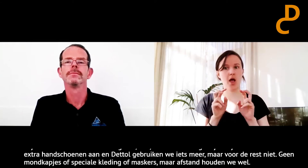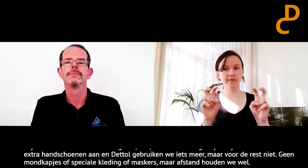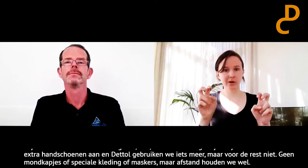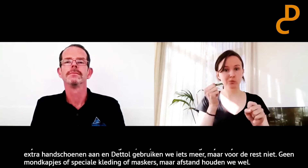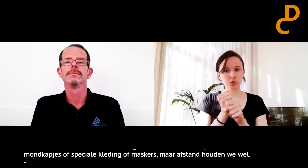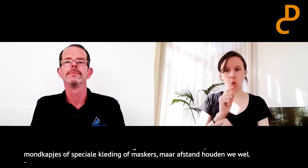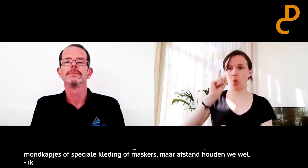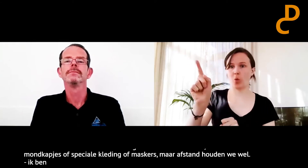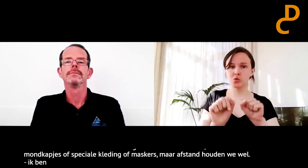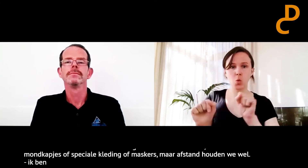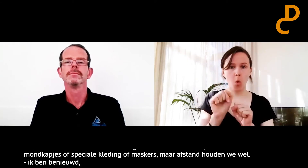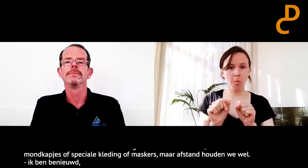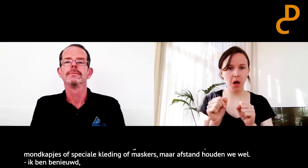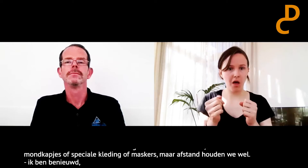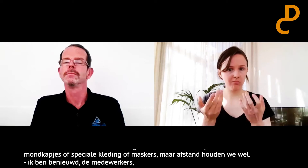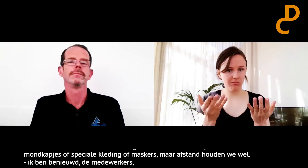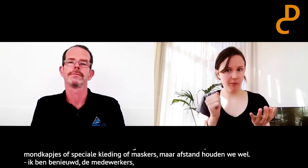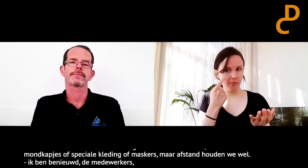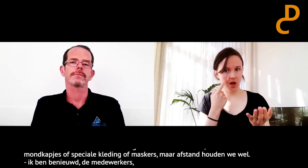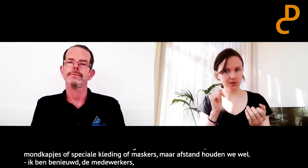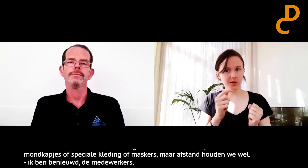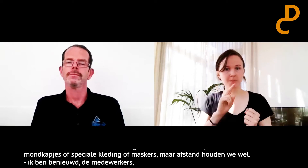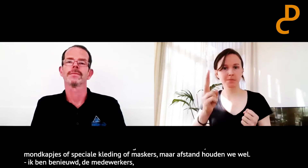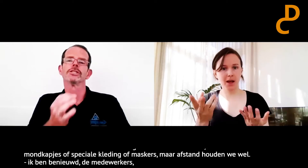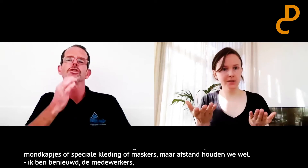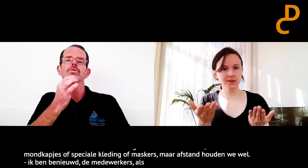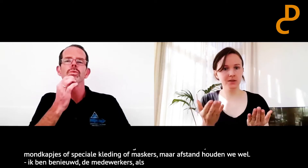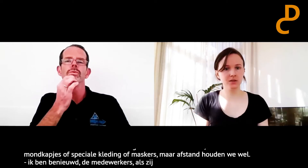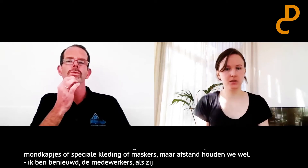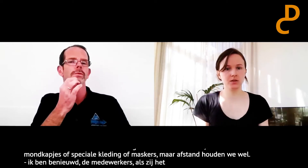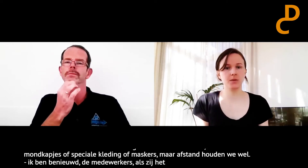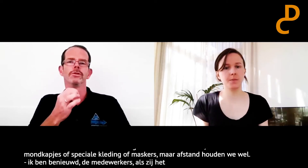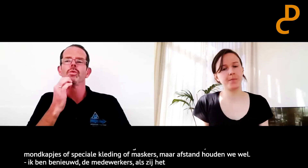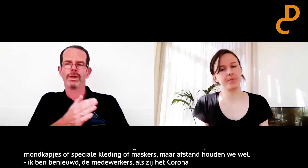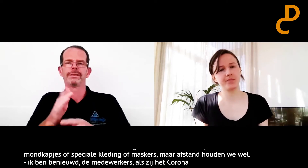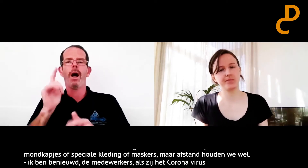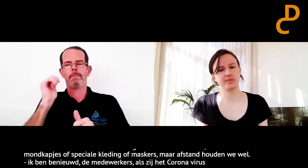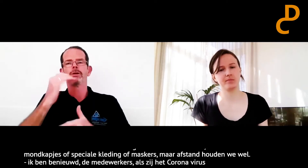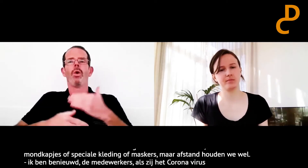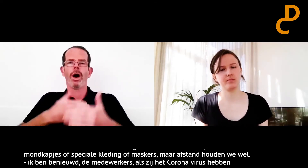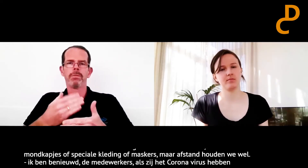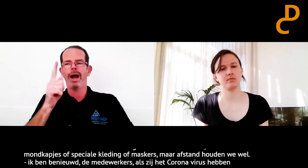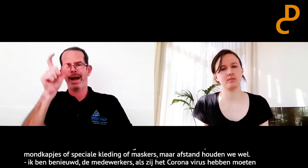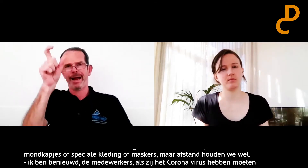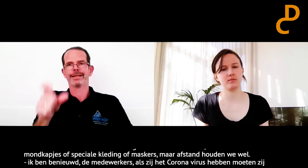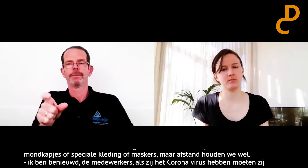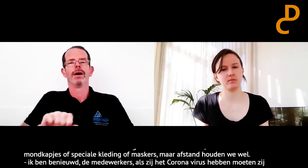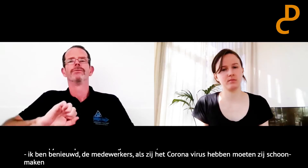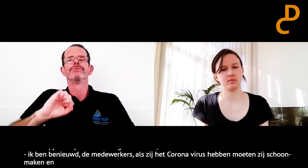De medewerkers, als ze het coronavirus hebben, moeten ze dan ook schoonmaken? Dan hebben ze natuurlijk kans dat ze iemand besmetten. Ja, dat hoeft